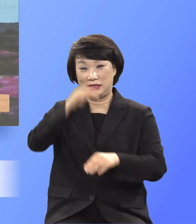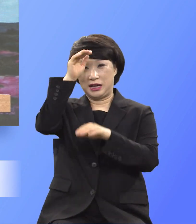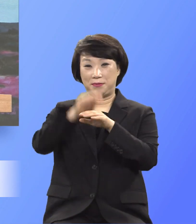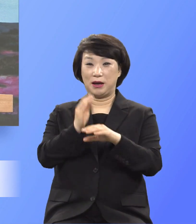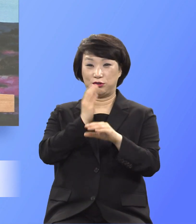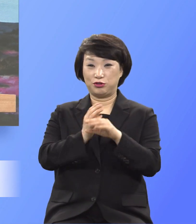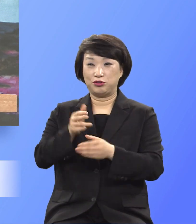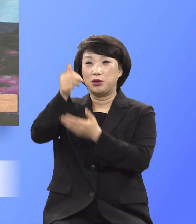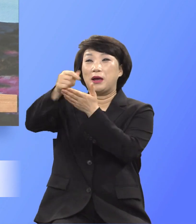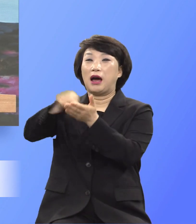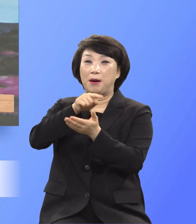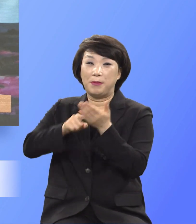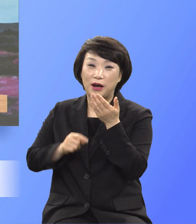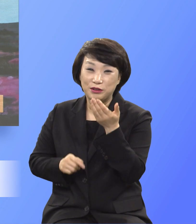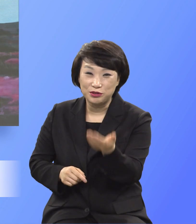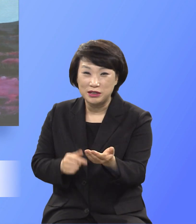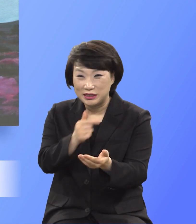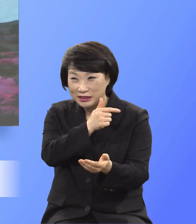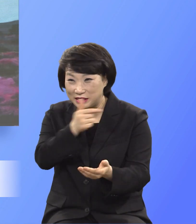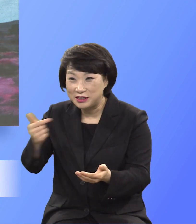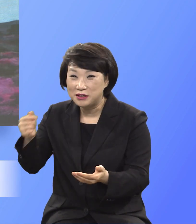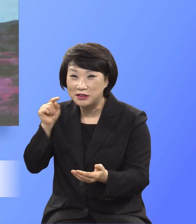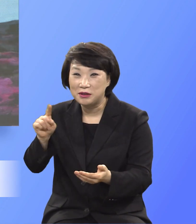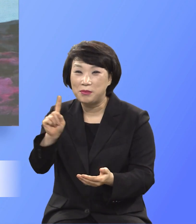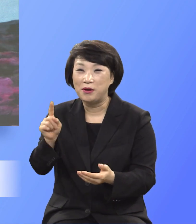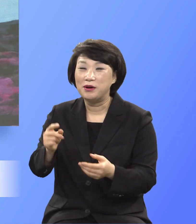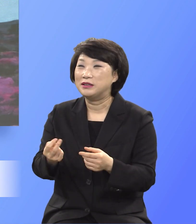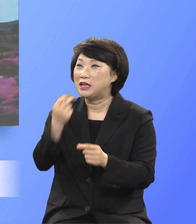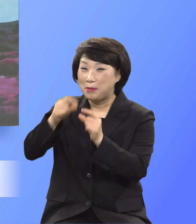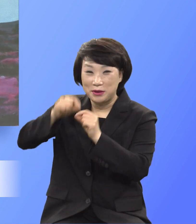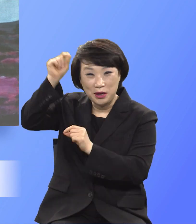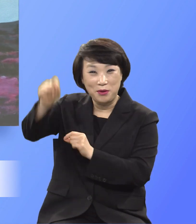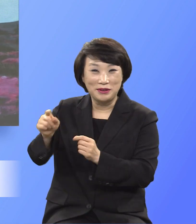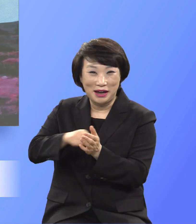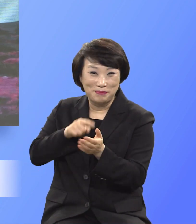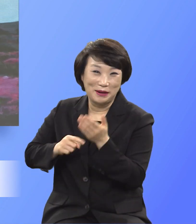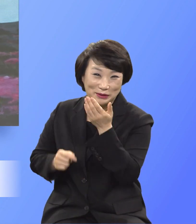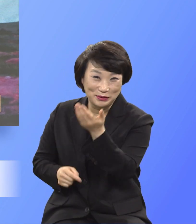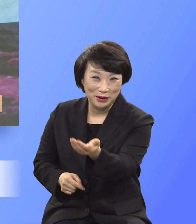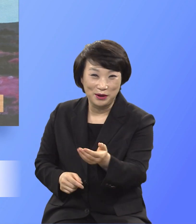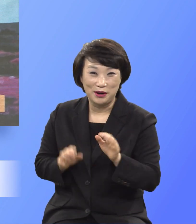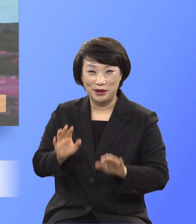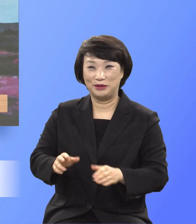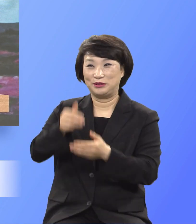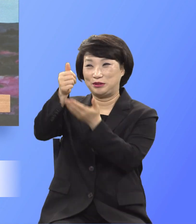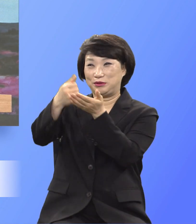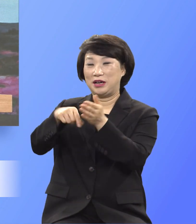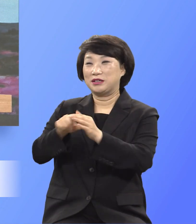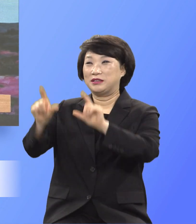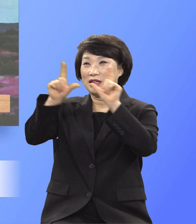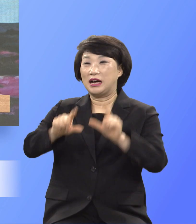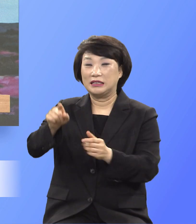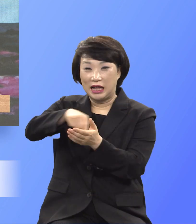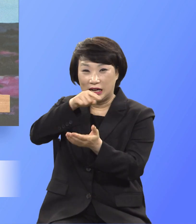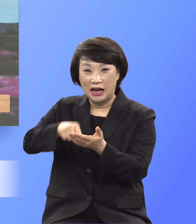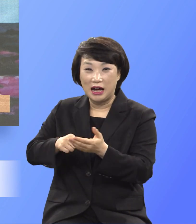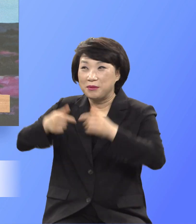갚아주시는 위대한 것은 영원한 생명이오 죄를 위해 산 대가의 멸류관과